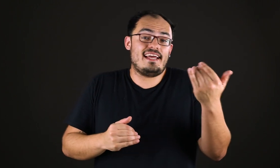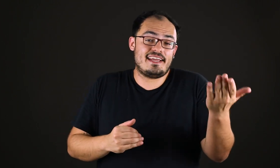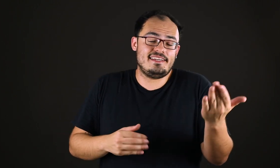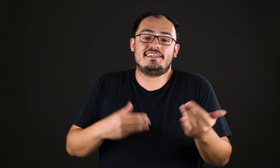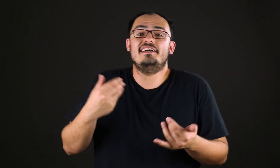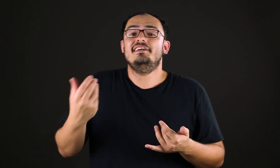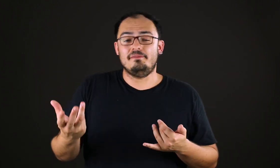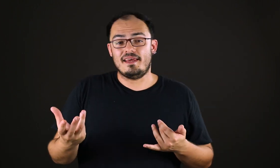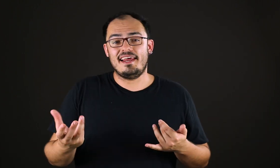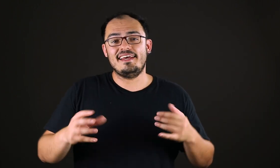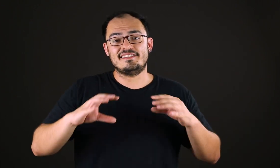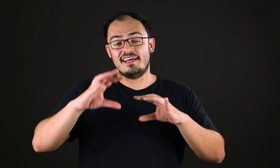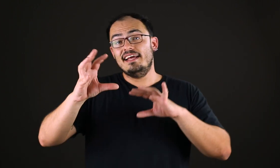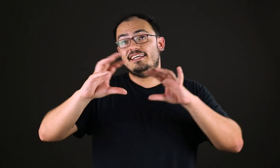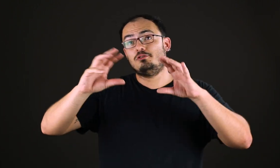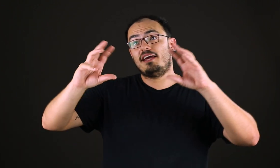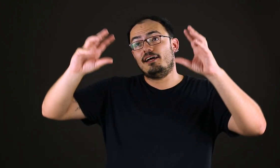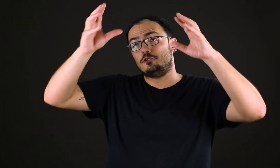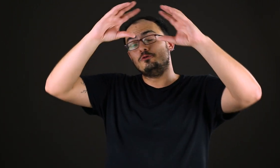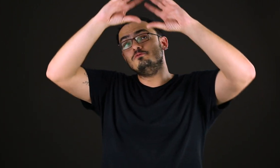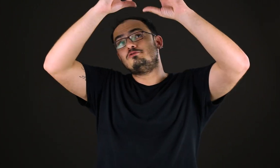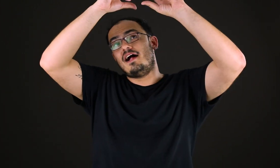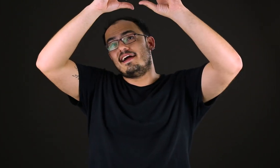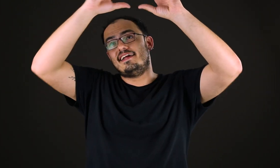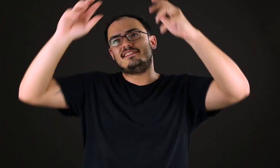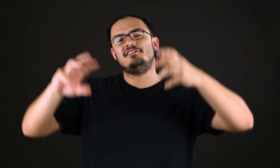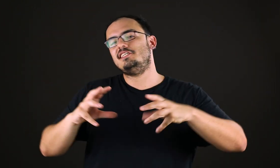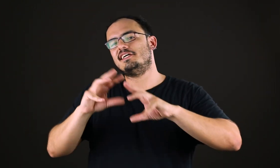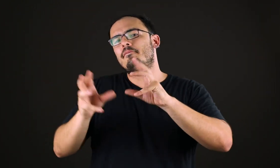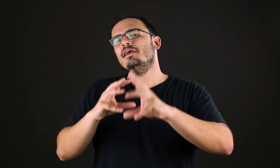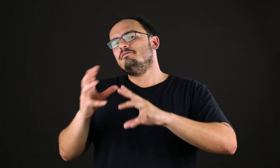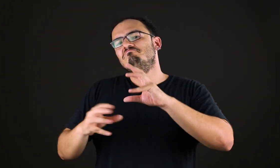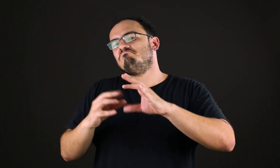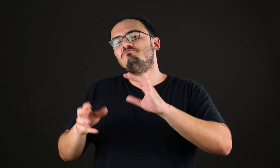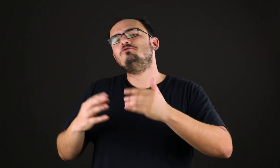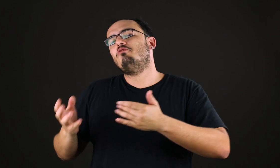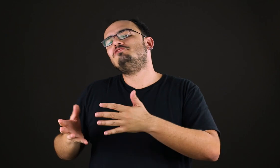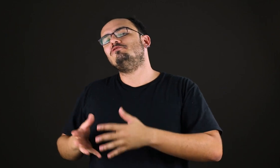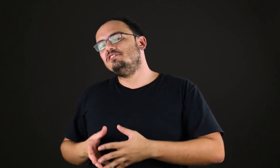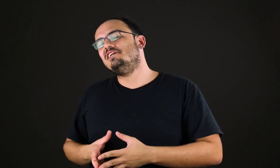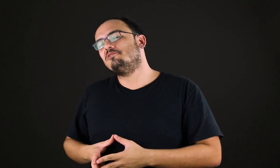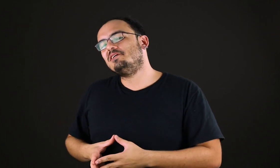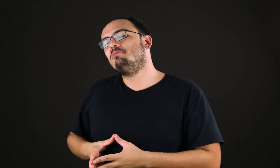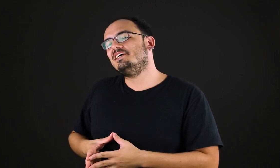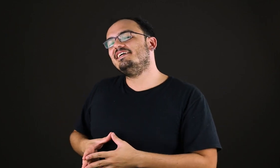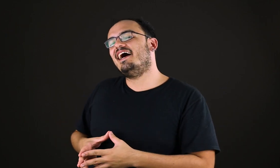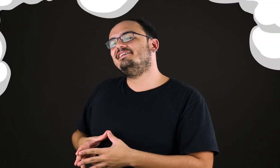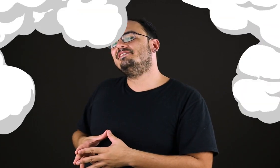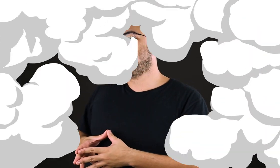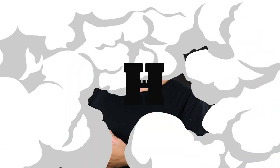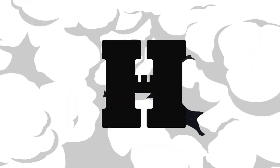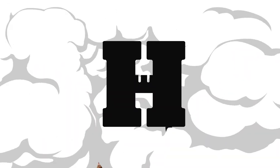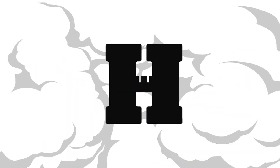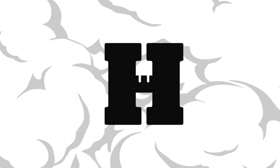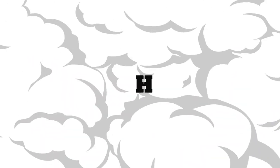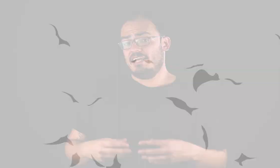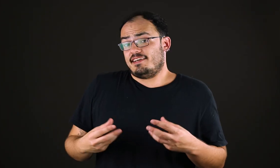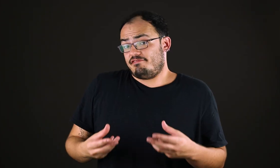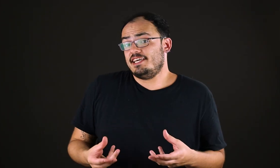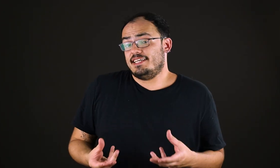técnica e beleza. Isso que era junto lá na Grécia Antiga, voltou a se unir na contemporaneidade. Mas havia